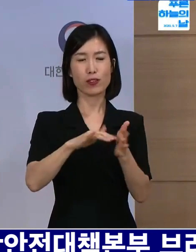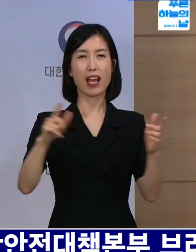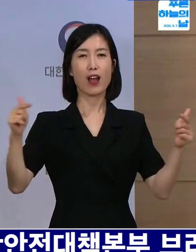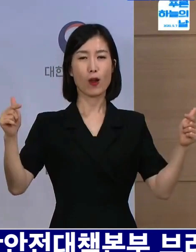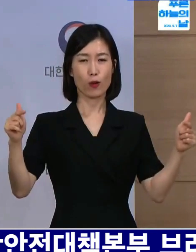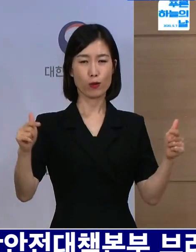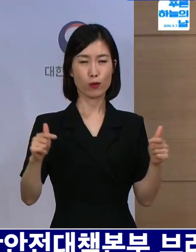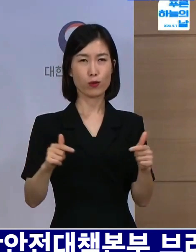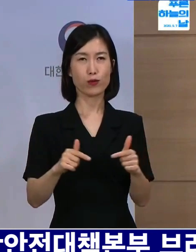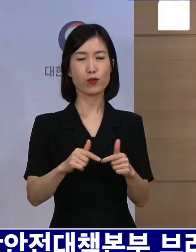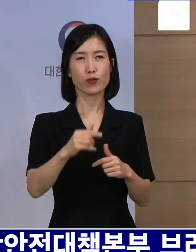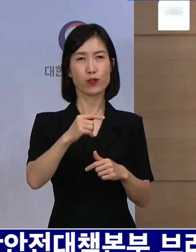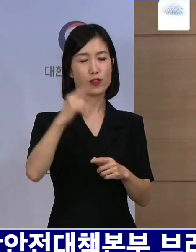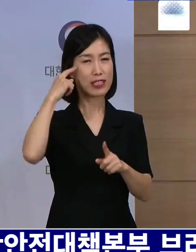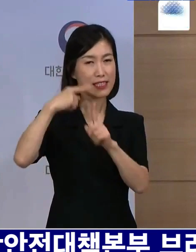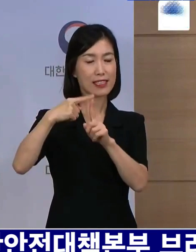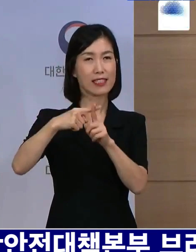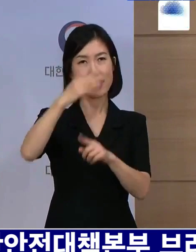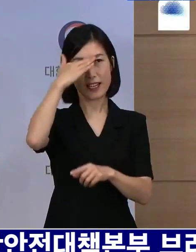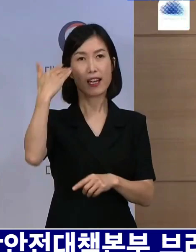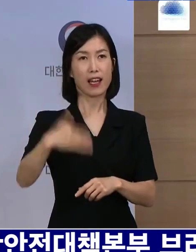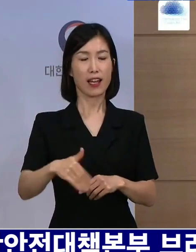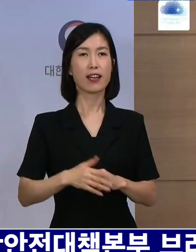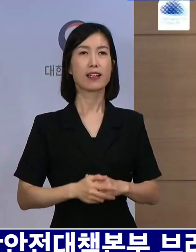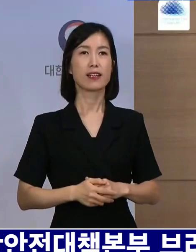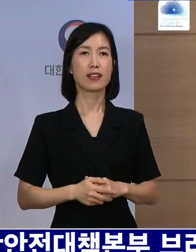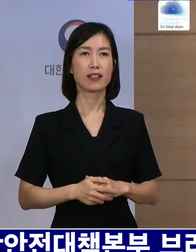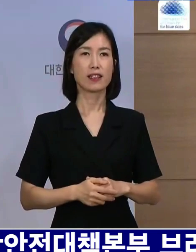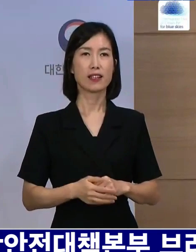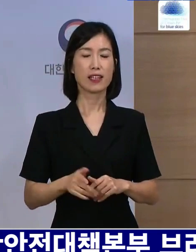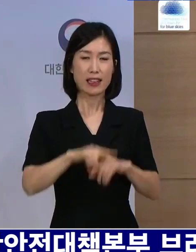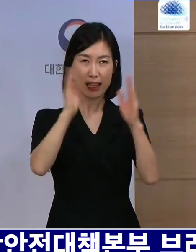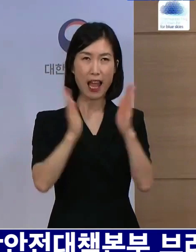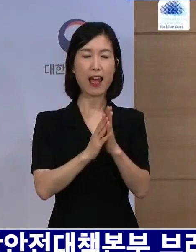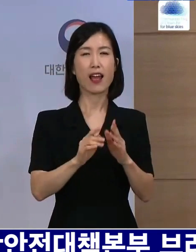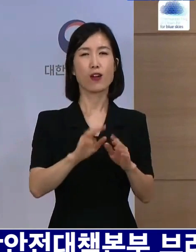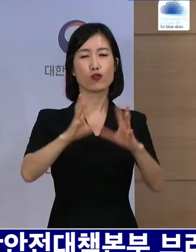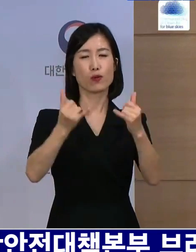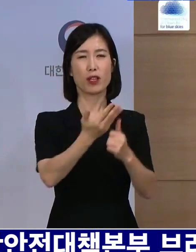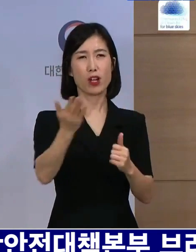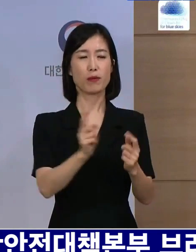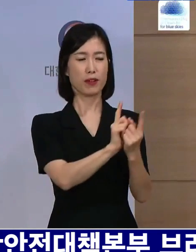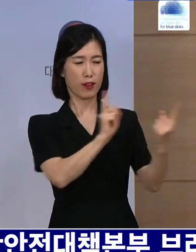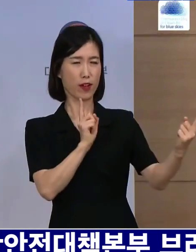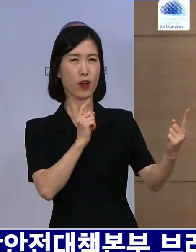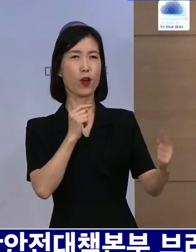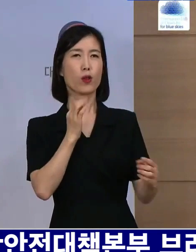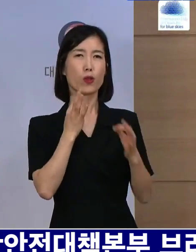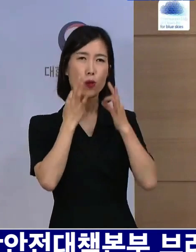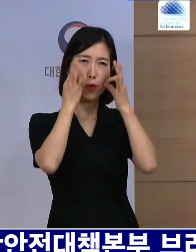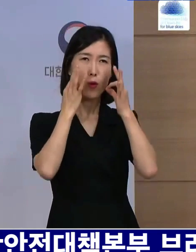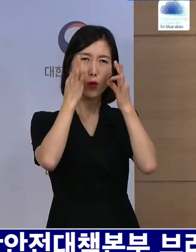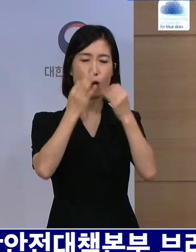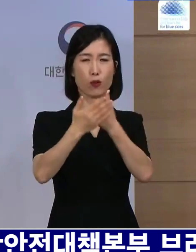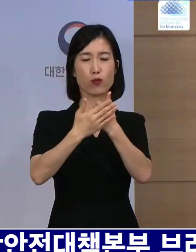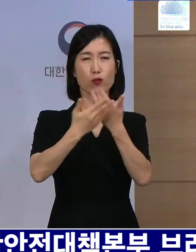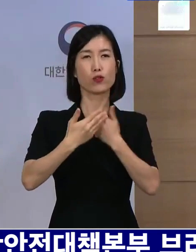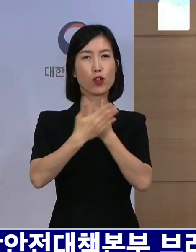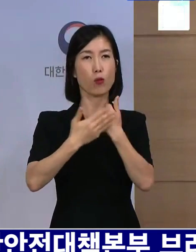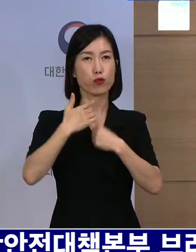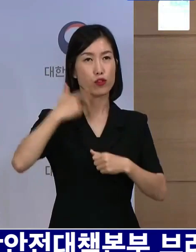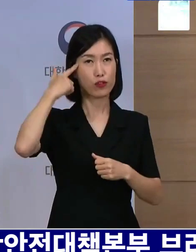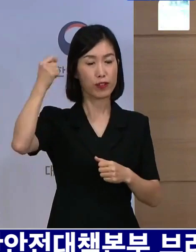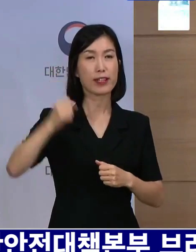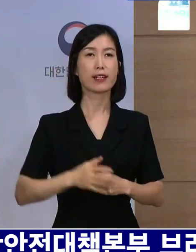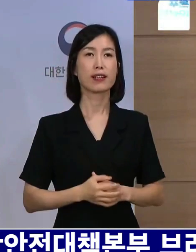안정적으로 나타나고 있습니다. 이 부분들은 오로지 국민들의 사회적 거리두기 노력이 효과를 보고 있는 거라고 보고 있습니다.